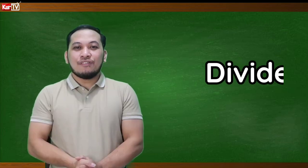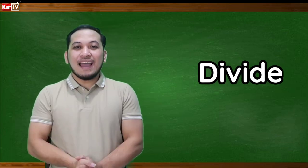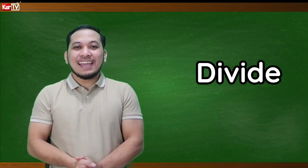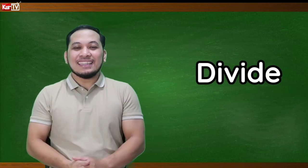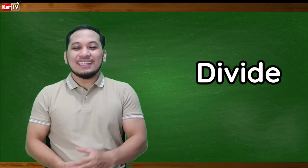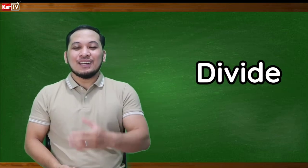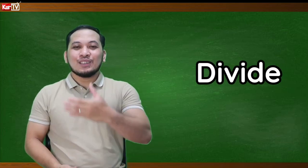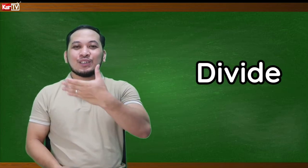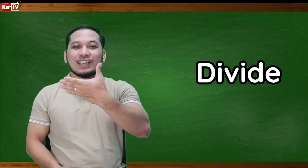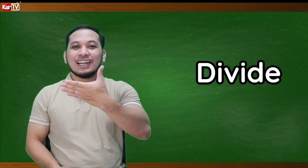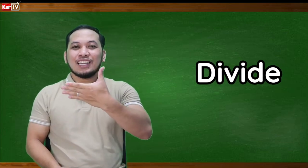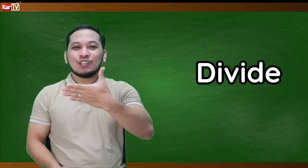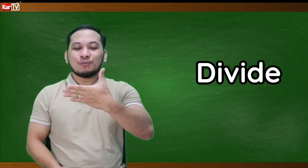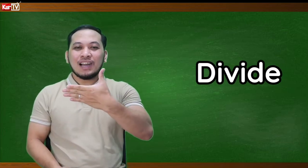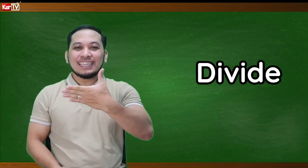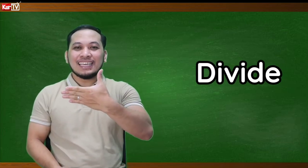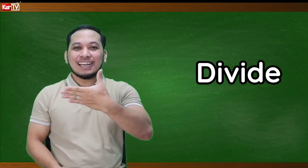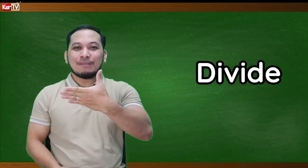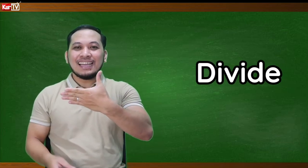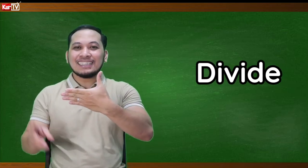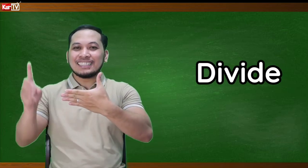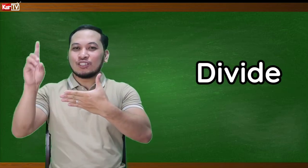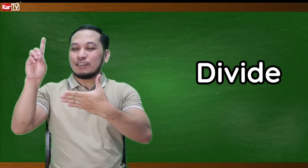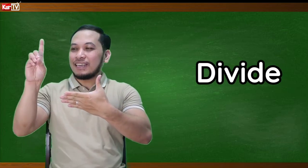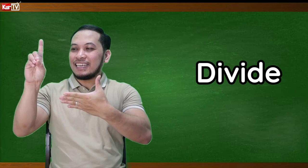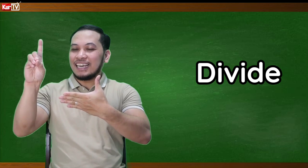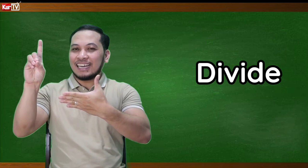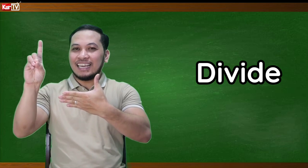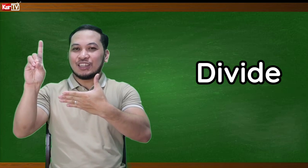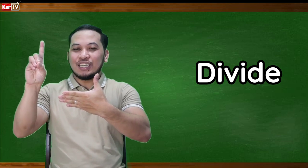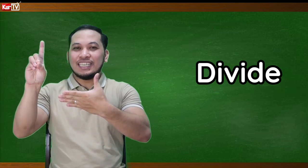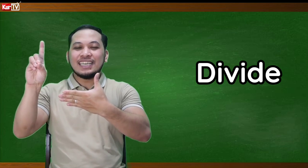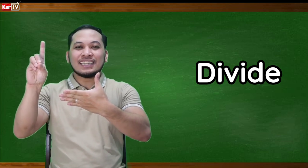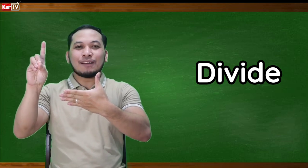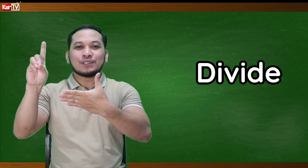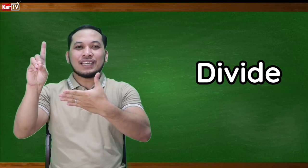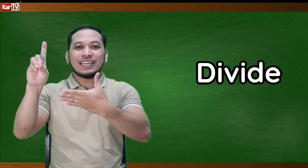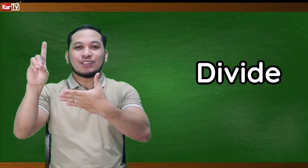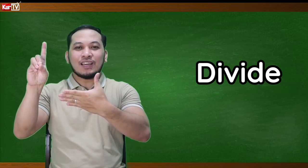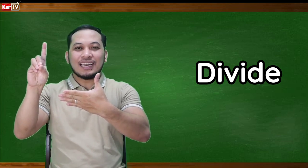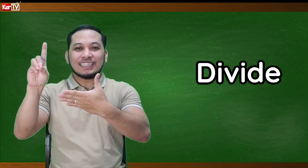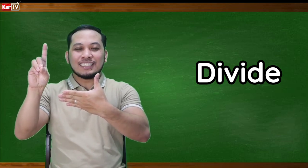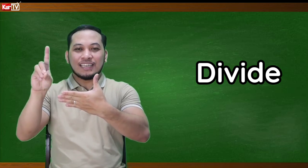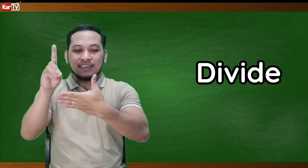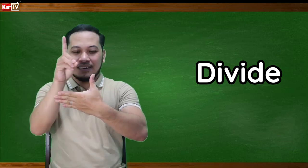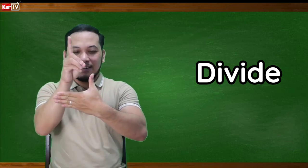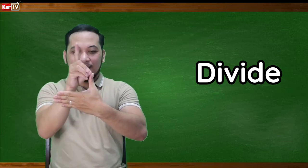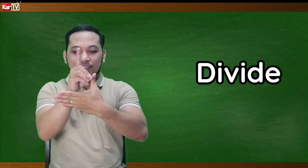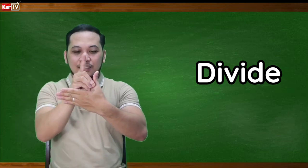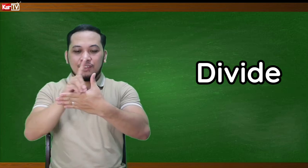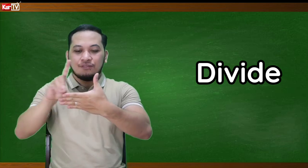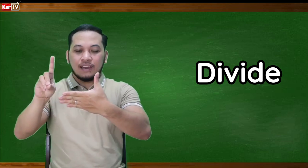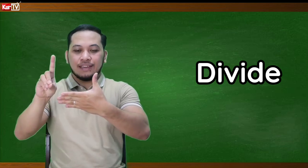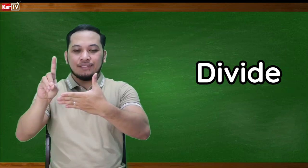Divide. So, nakaganito po ang ating kamay. Tapos ito naman ay nakaleter D. Tapos iganito lang natin siya. Divide.